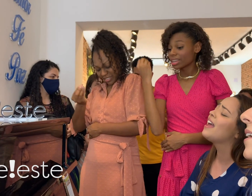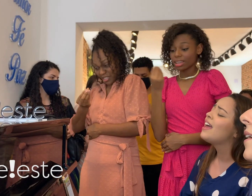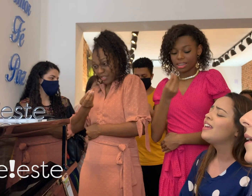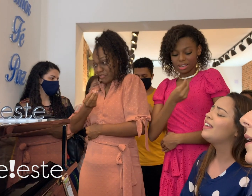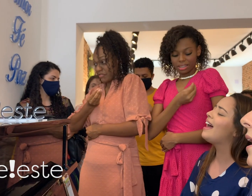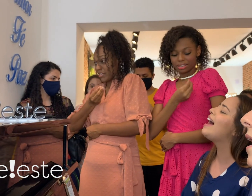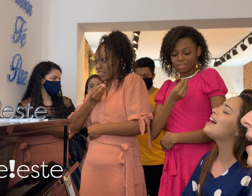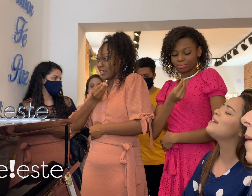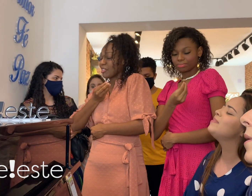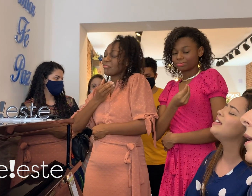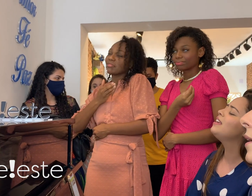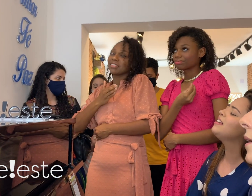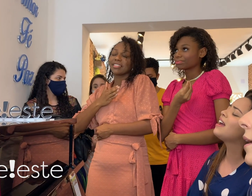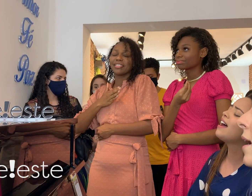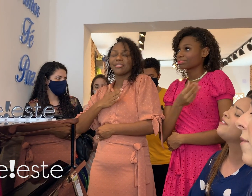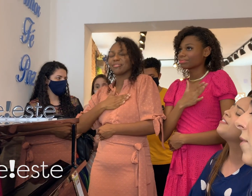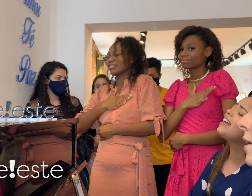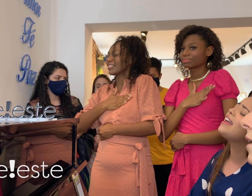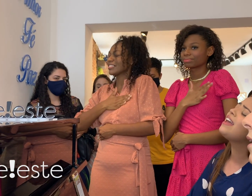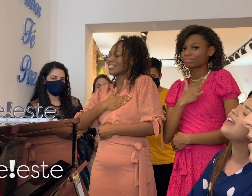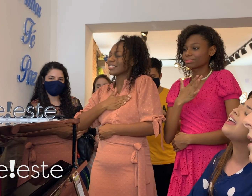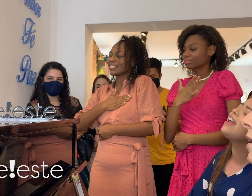Que a minha vida